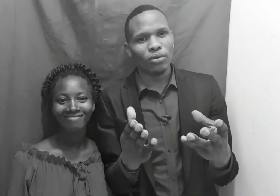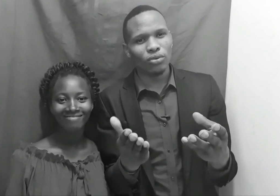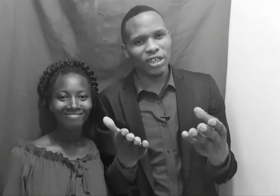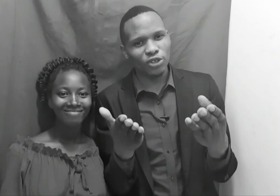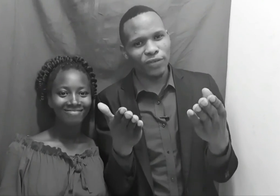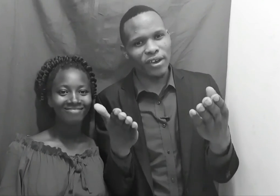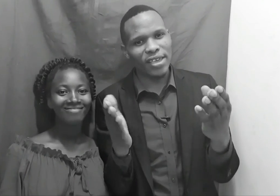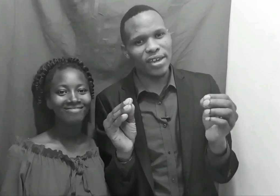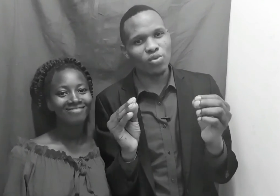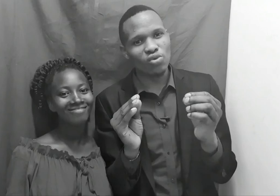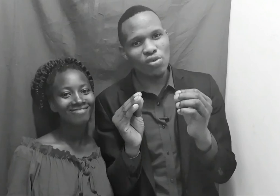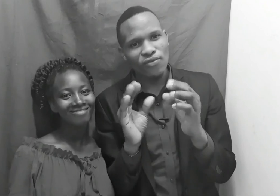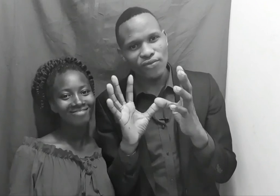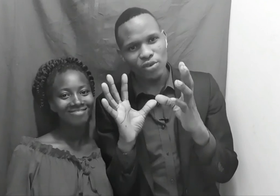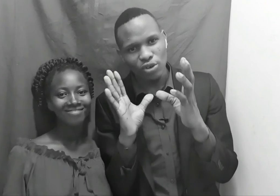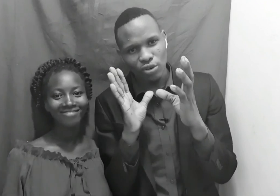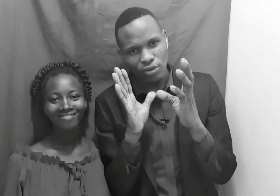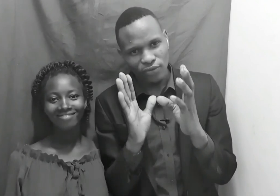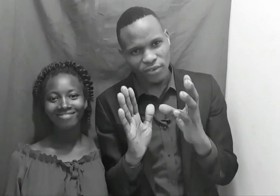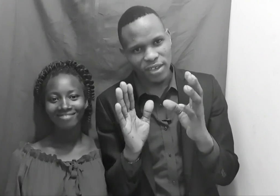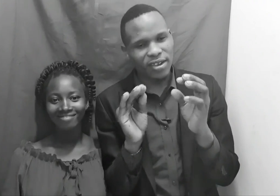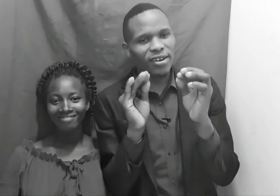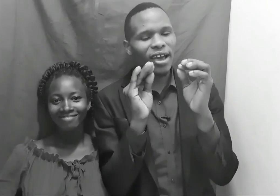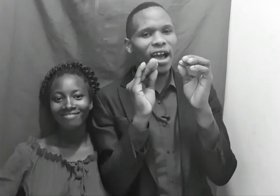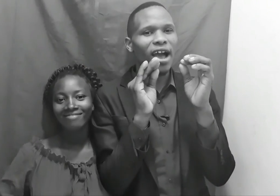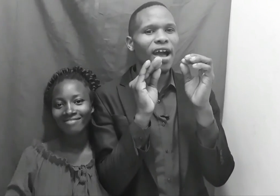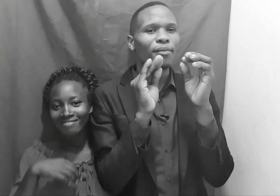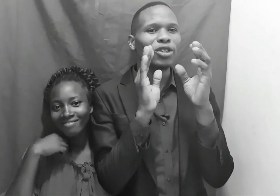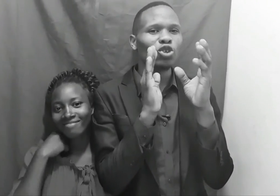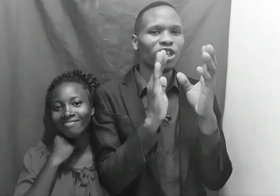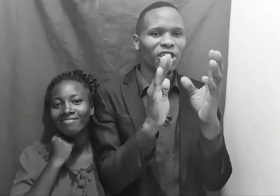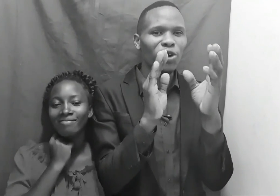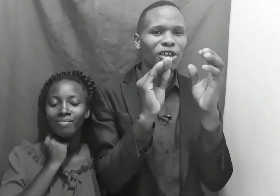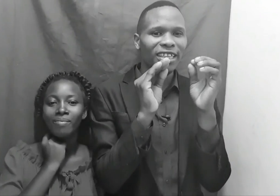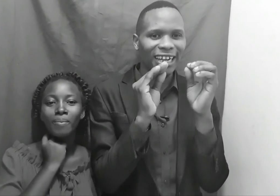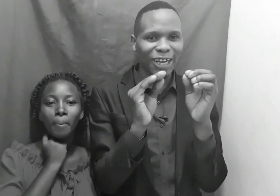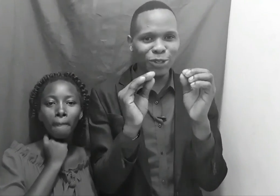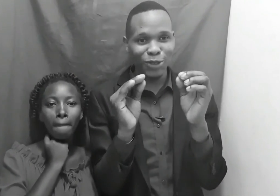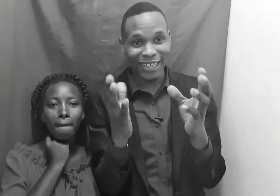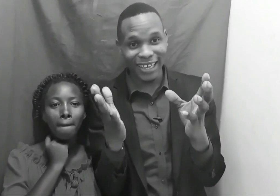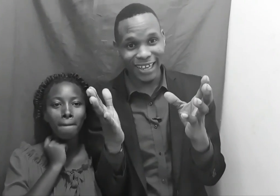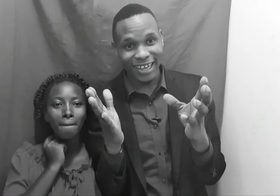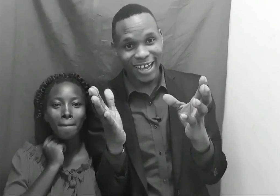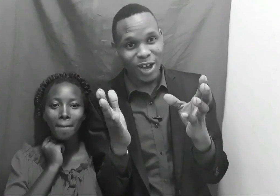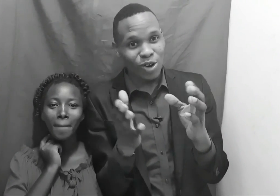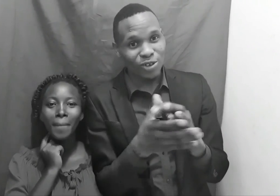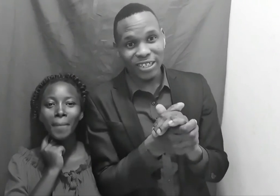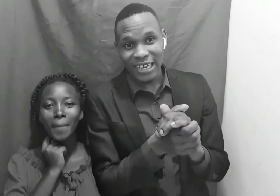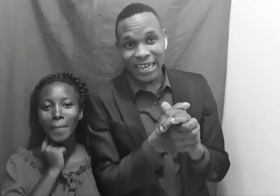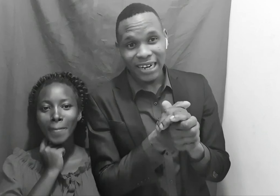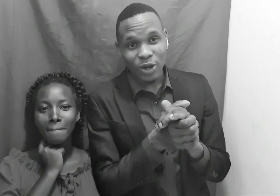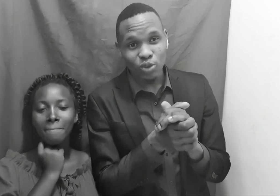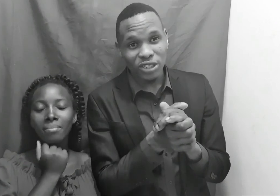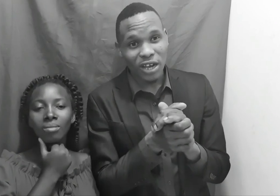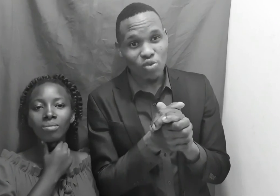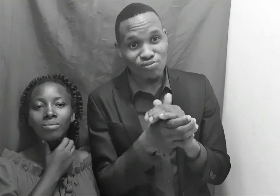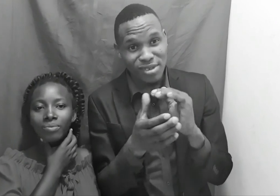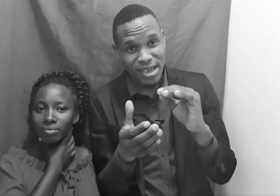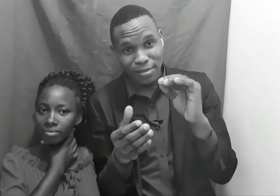unacho kifanya ni ugumvi, ukorofi na matokeo ya takayo tokea. Yo zekana utaumia